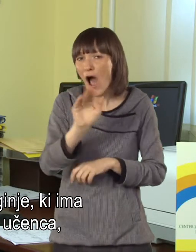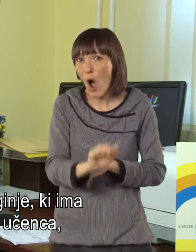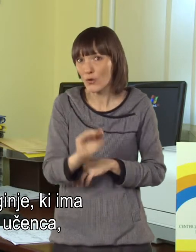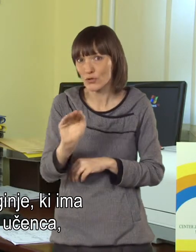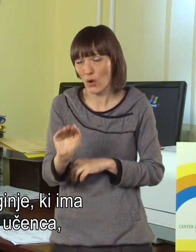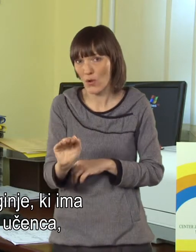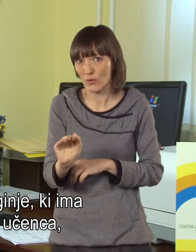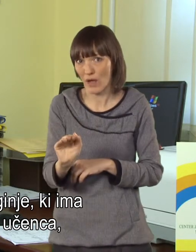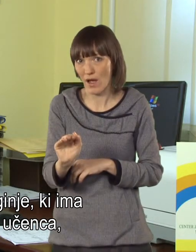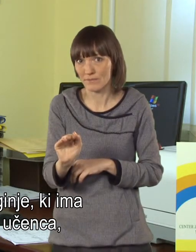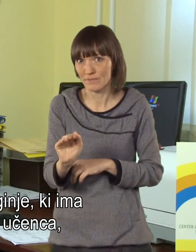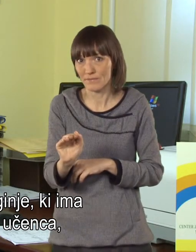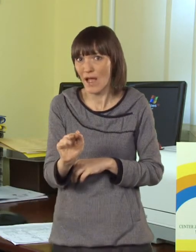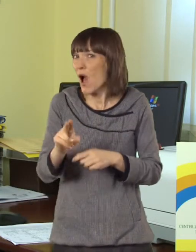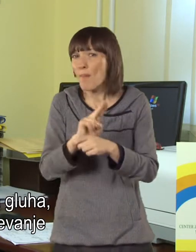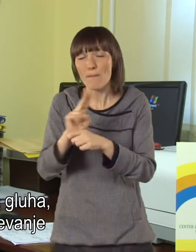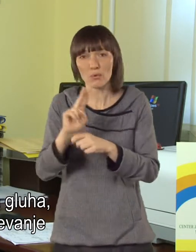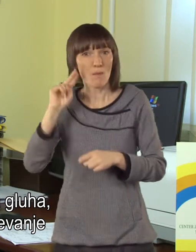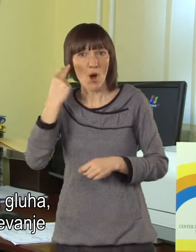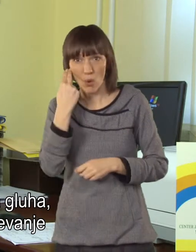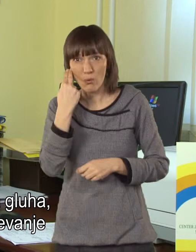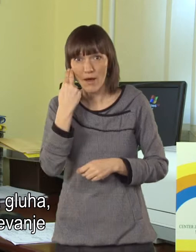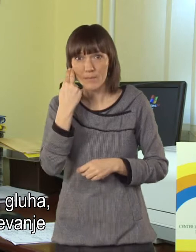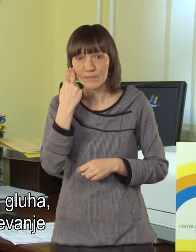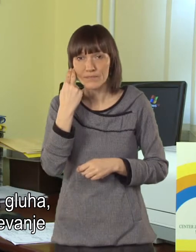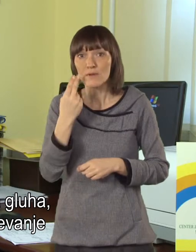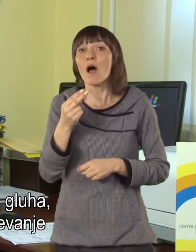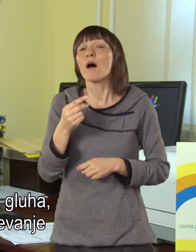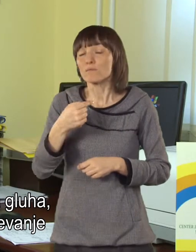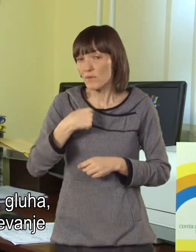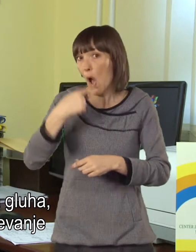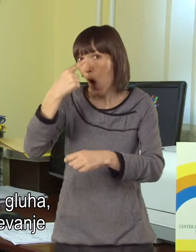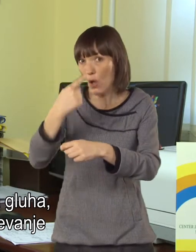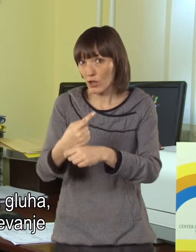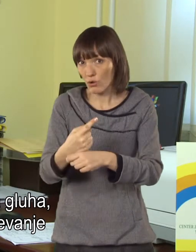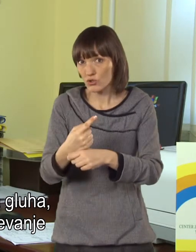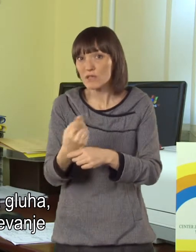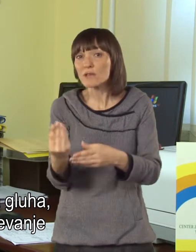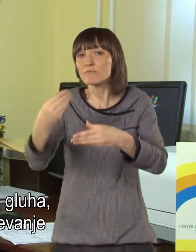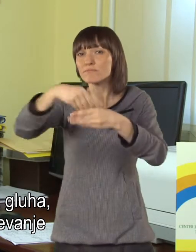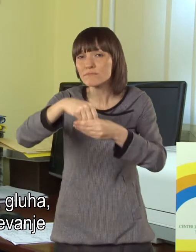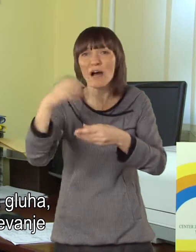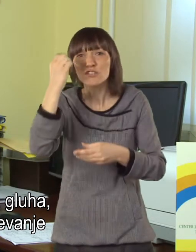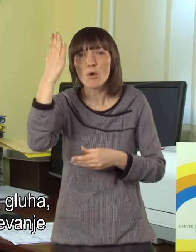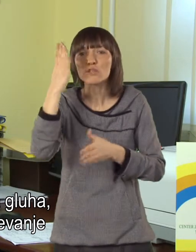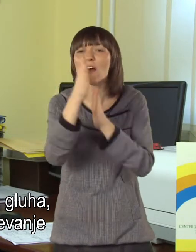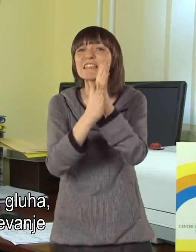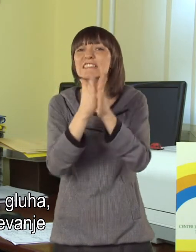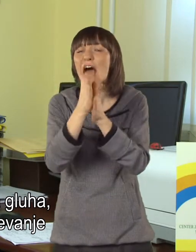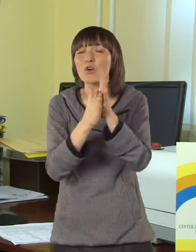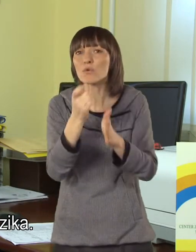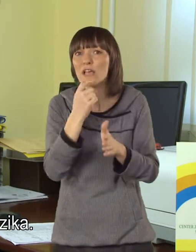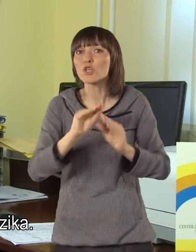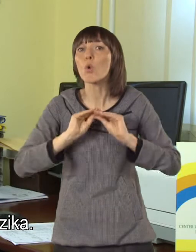tudi dva učenca, ki sta popolnoma gluha, odločili, da se vključi v